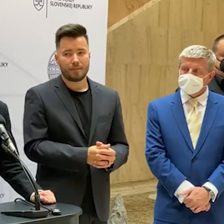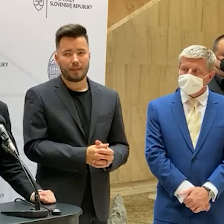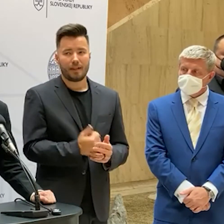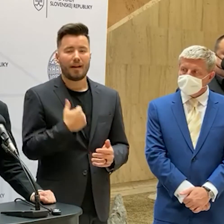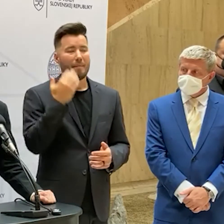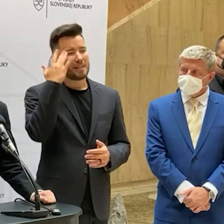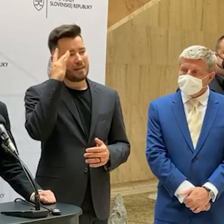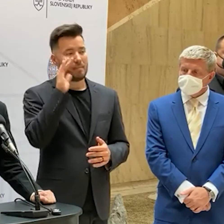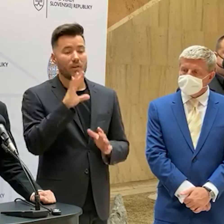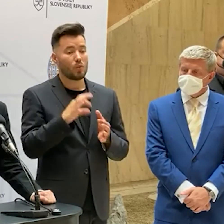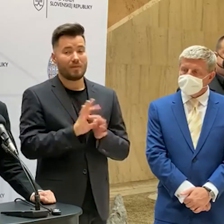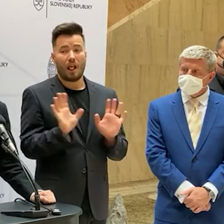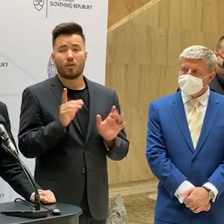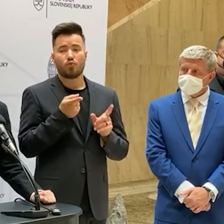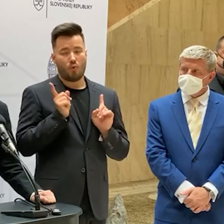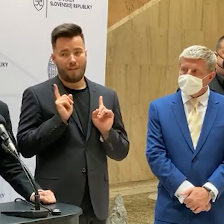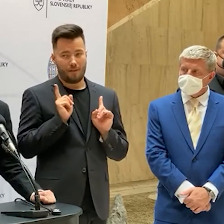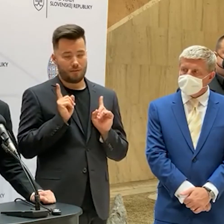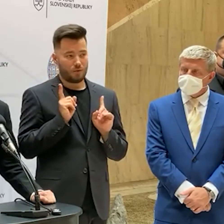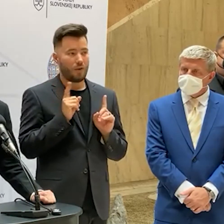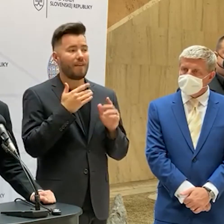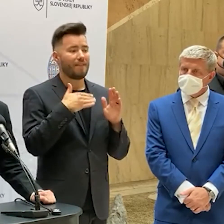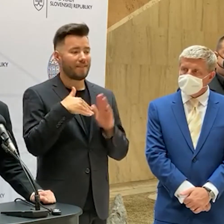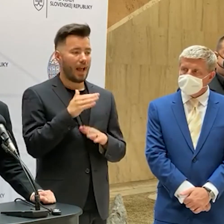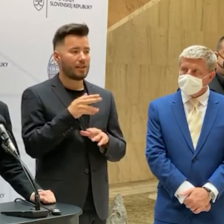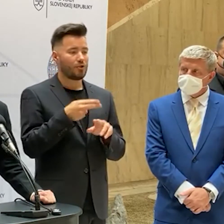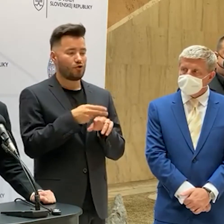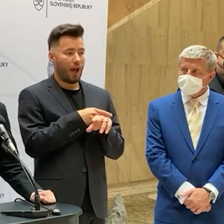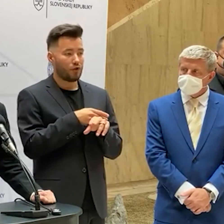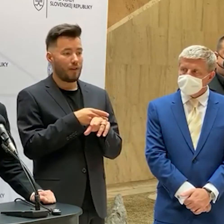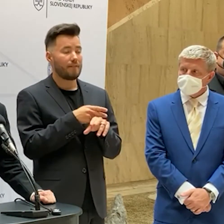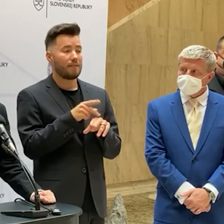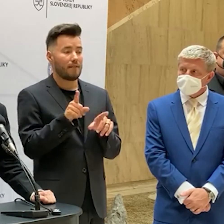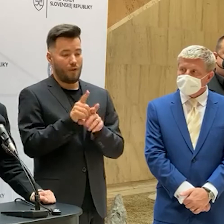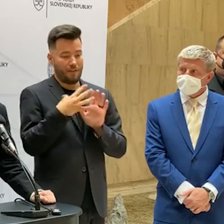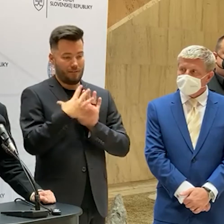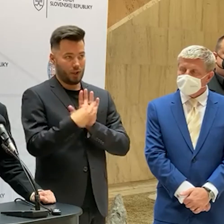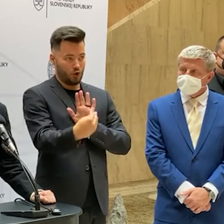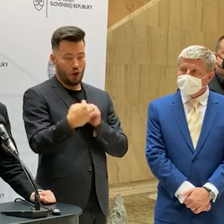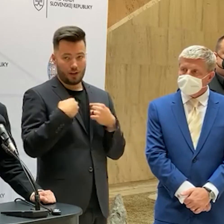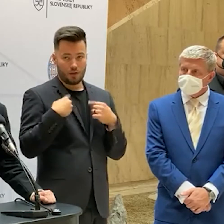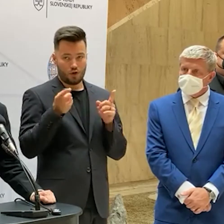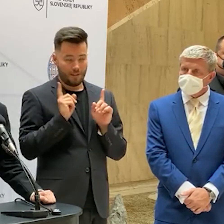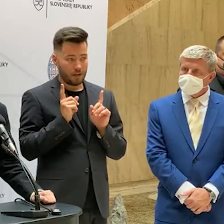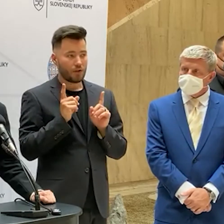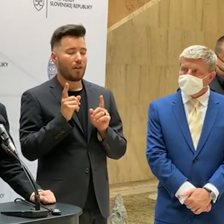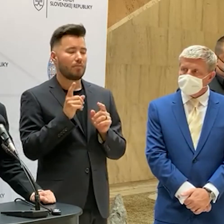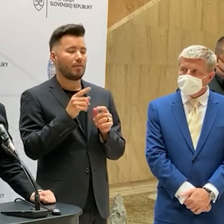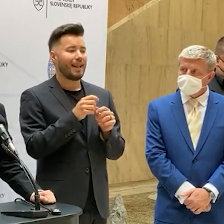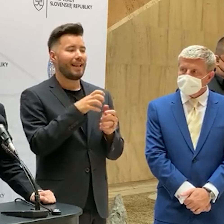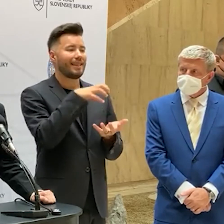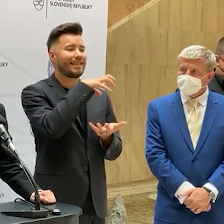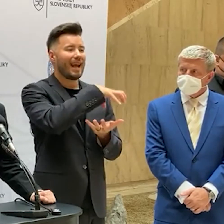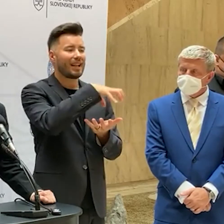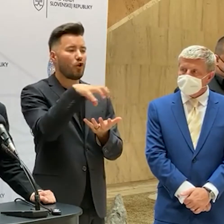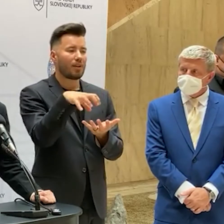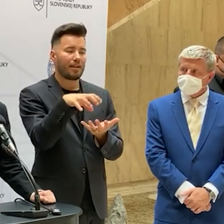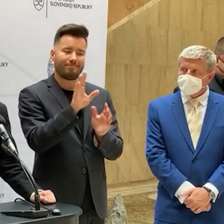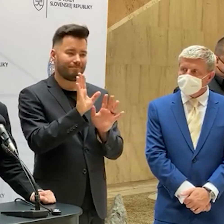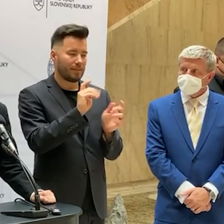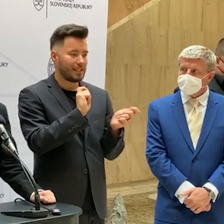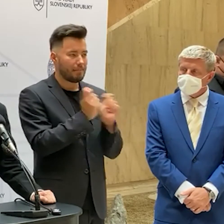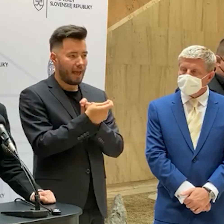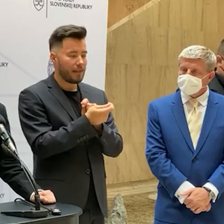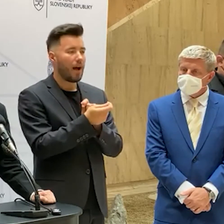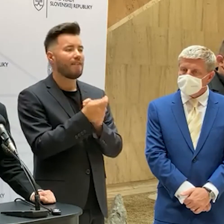nebude len prípad Slovenska, ale viaceré krajiny po tomto našom vzore asi prejdú z teritoriálneho do individuálneho režimu. Už viaceré avizovali, že tá diskusia začína